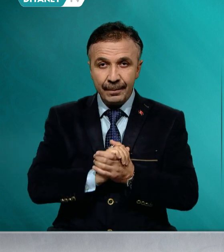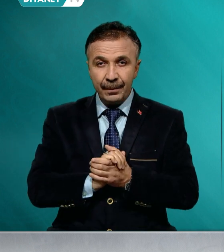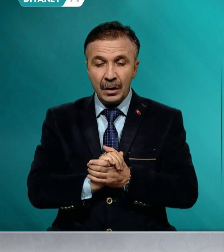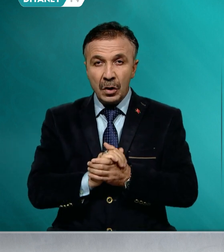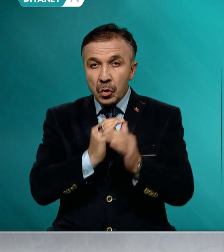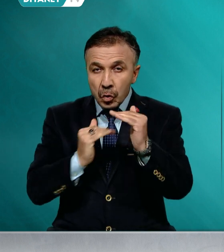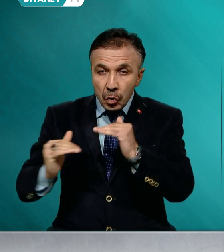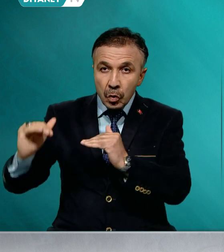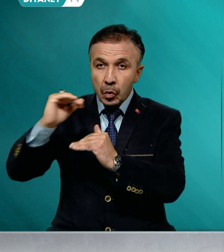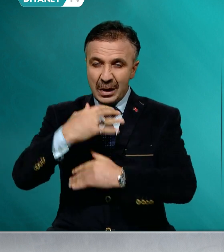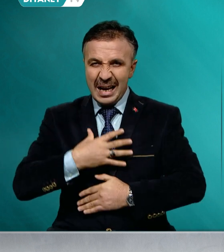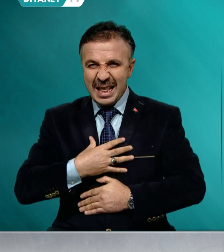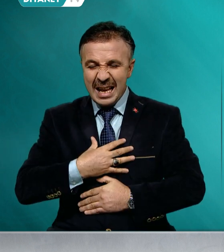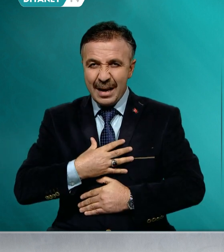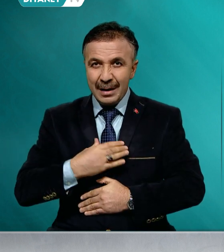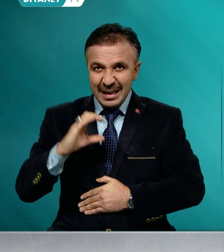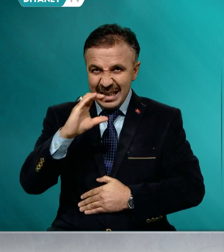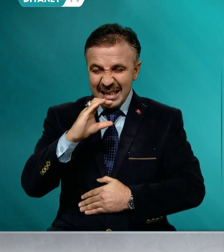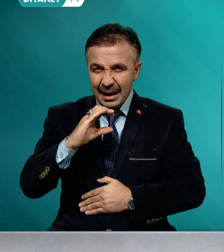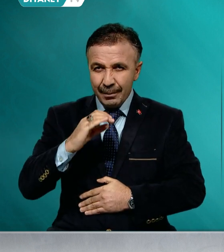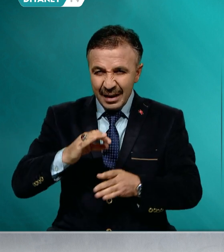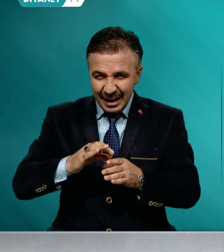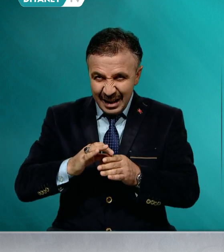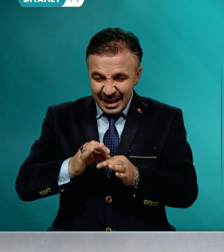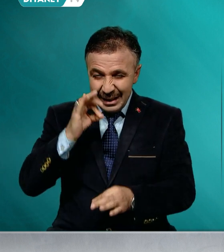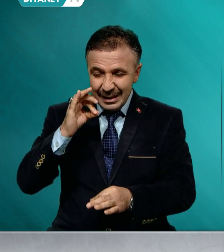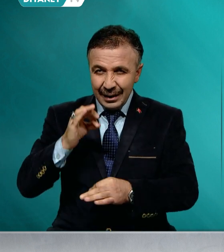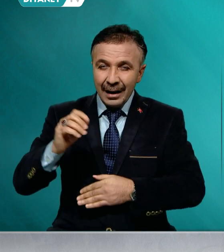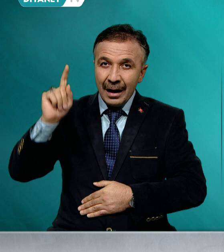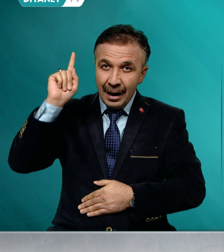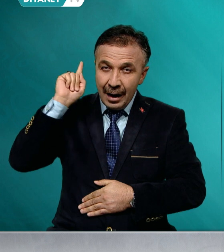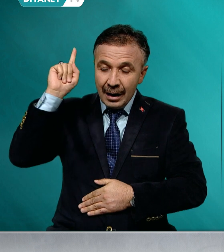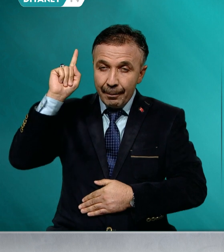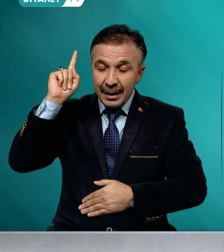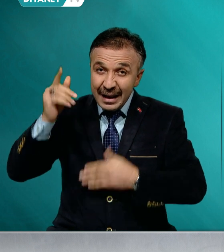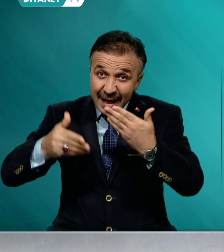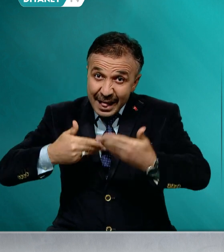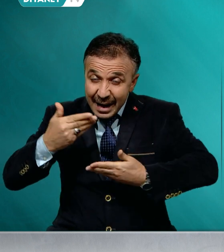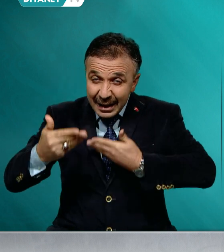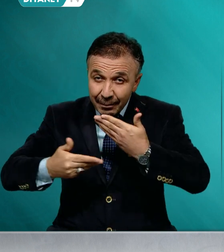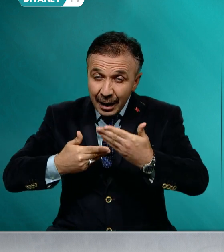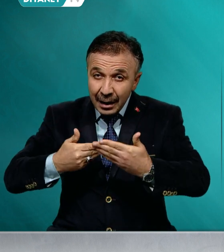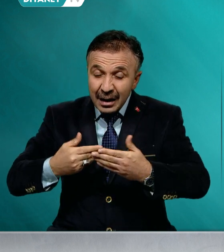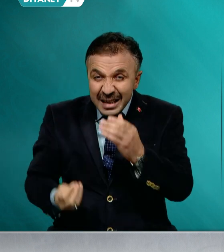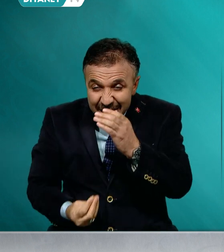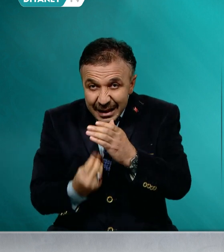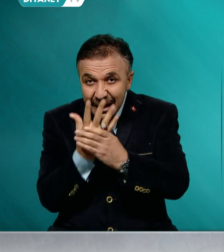İslam, insana Rabbini tanıtmak, varoluş gayesini bildirmek,